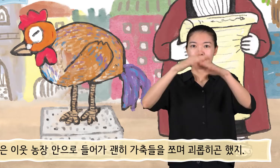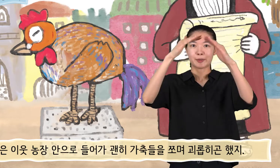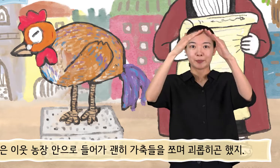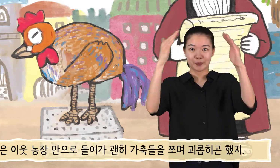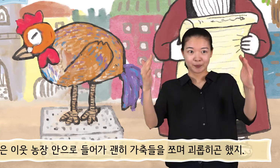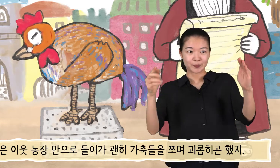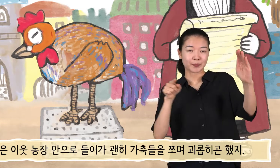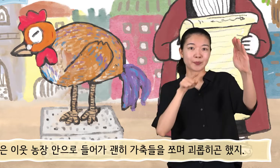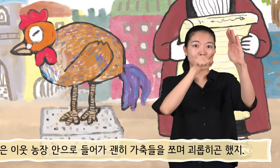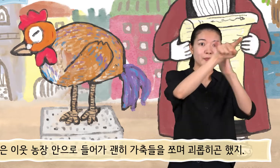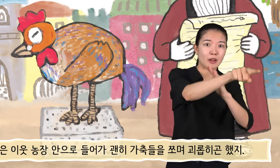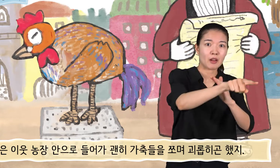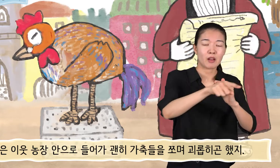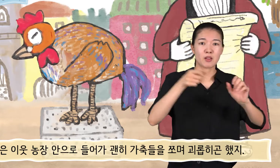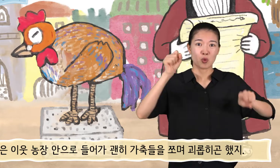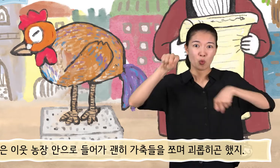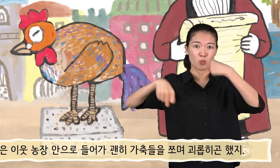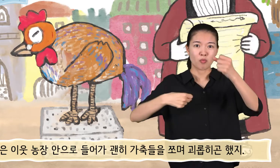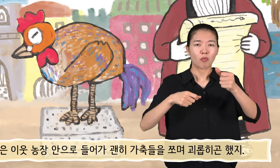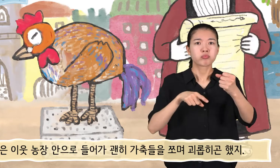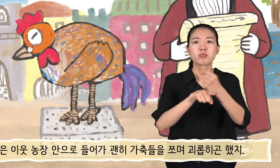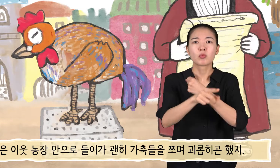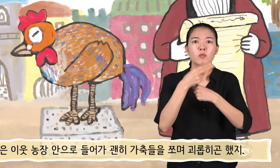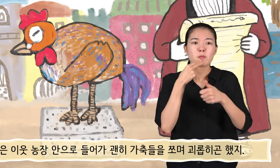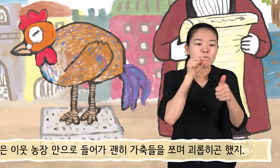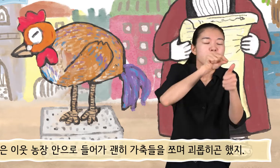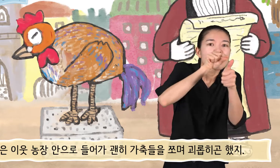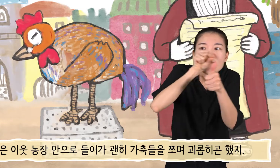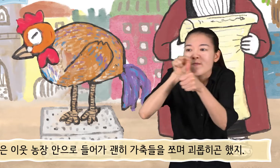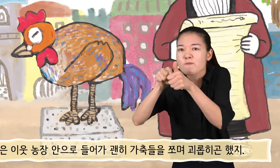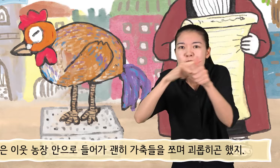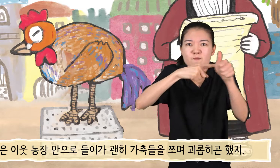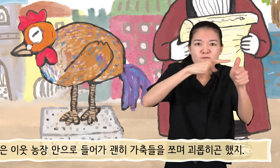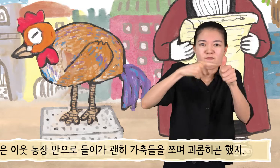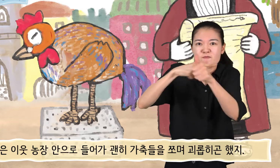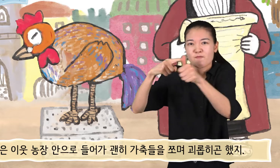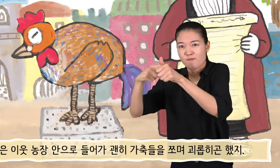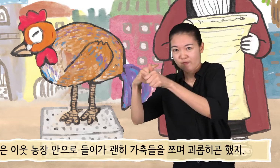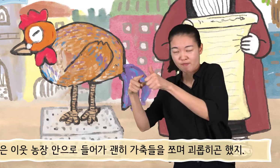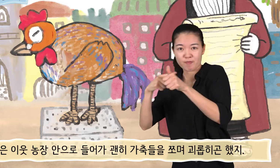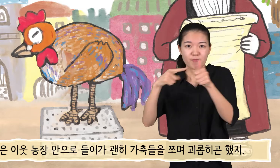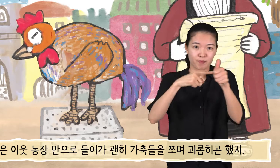이웃 농장 안으로 들어가 괜히 가축들을 쪼며 괴롭히곤 했지.